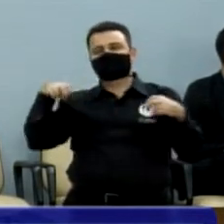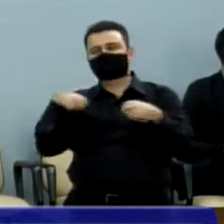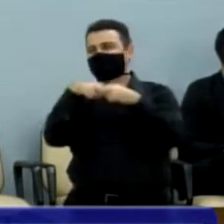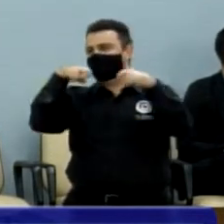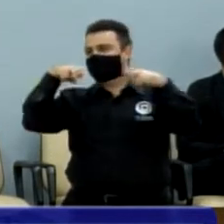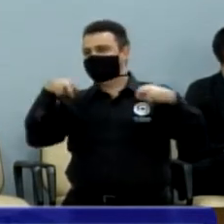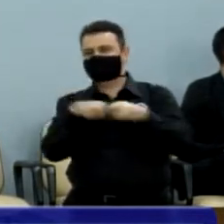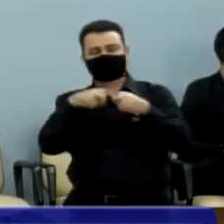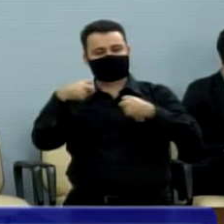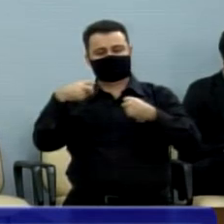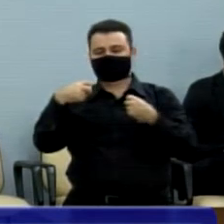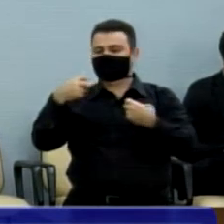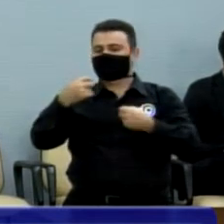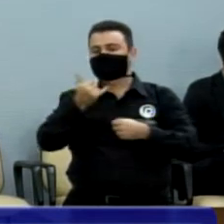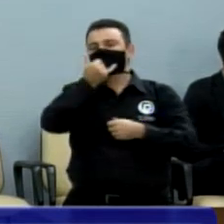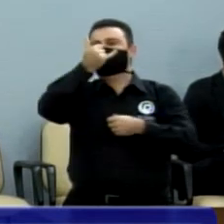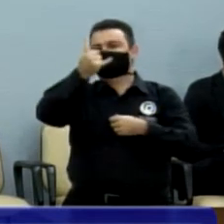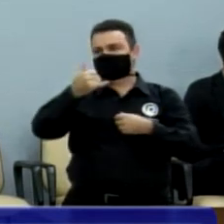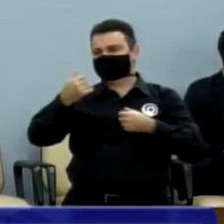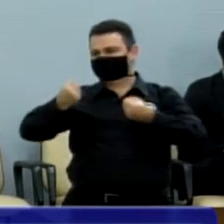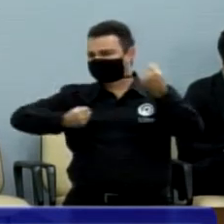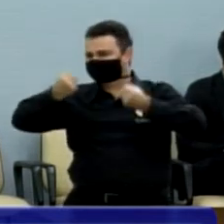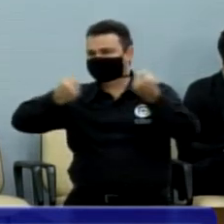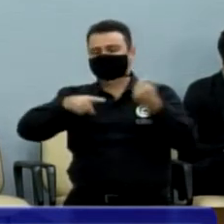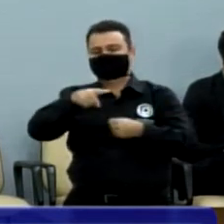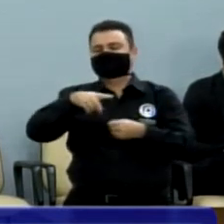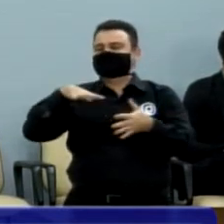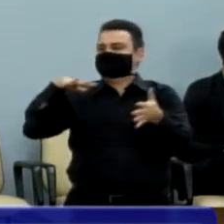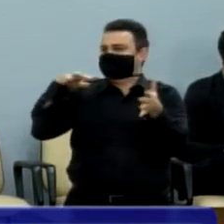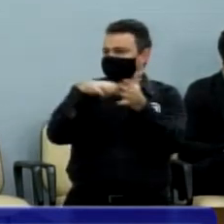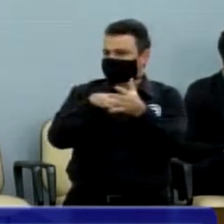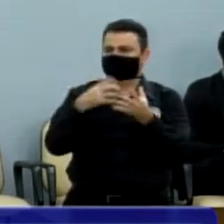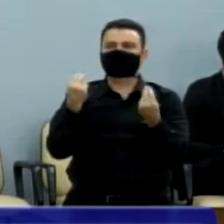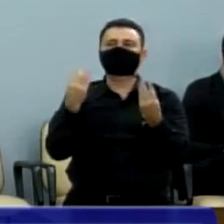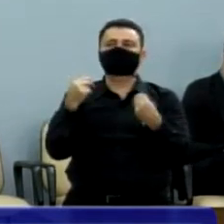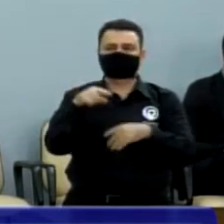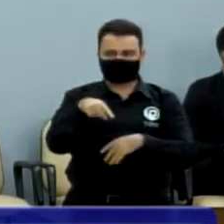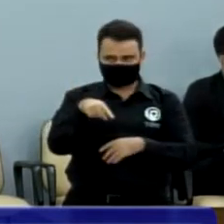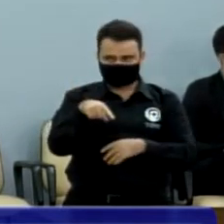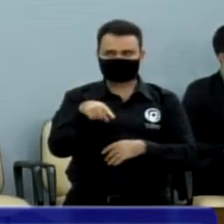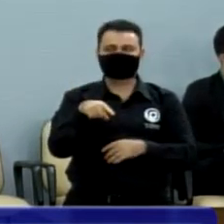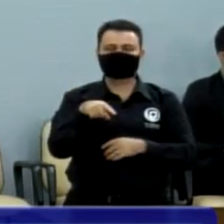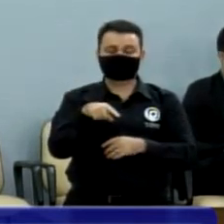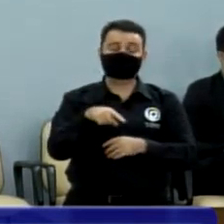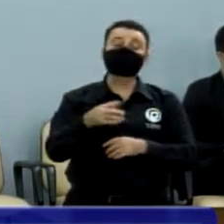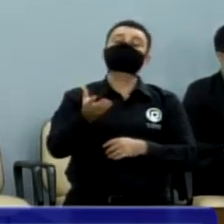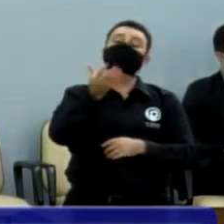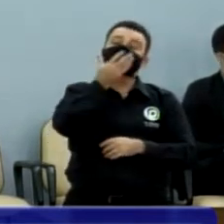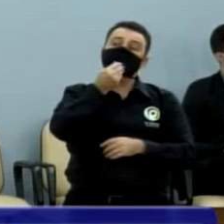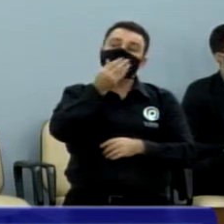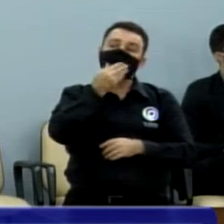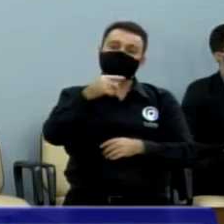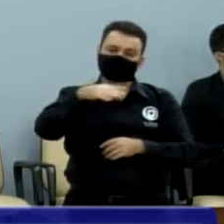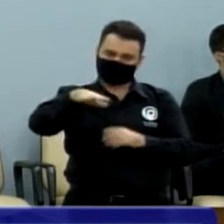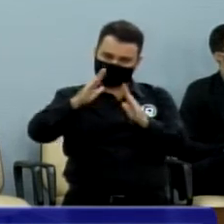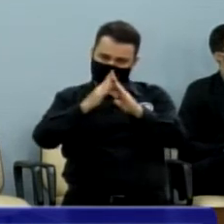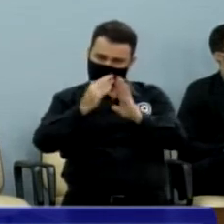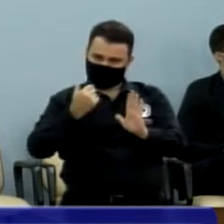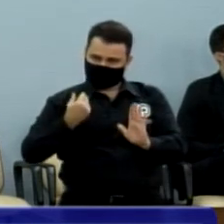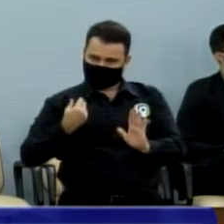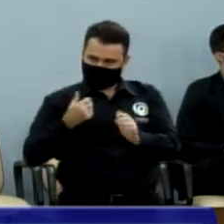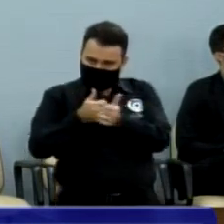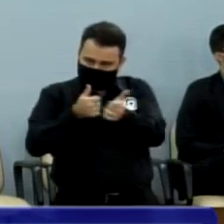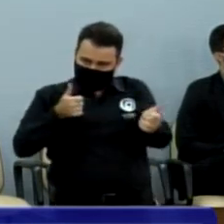arredores, falei com o secretário Mauri, ele não pôde ir, mas o Toninho, bem em casa, foi comigo, conversamos. A conversa foi muito